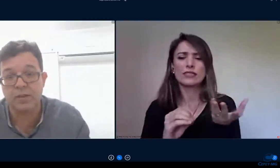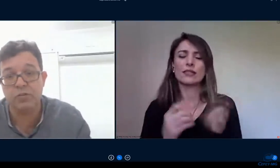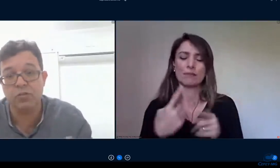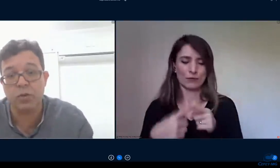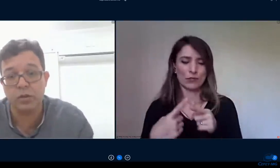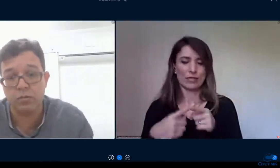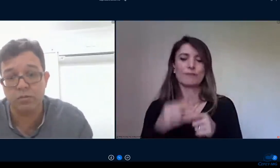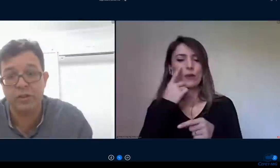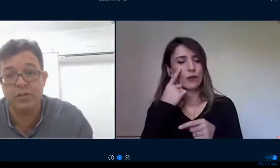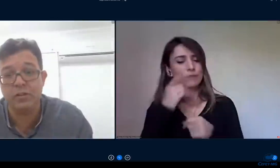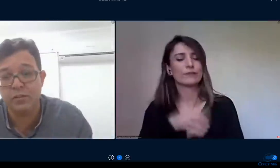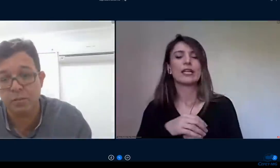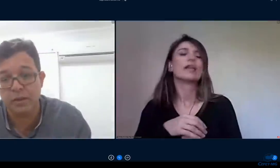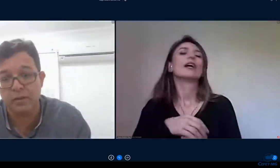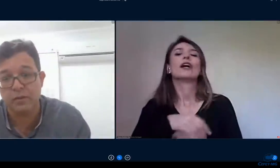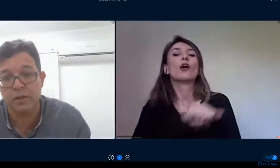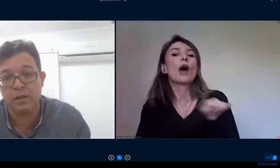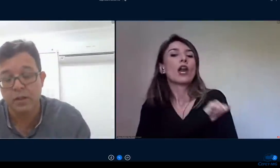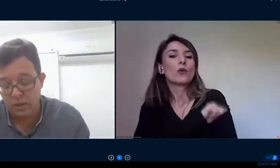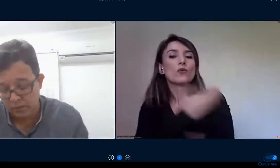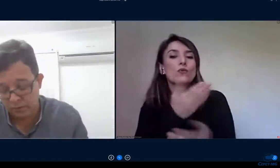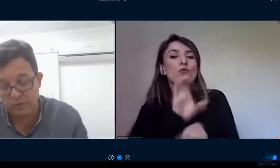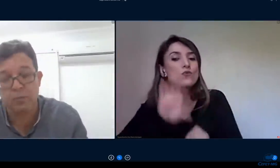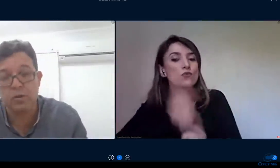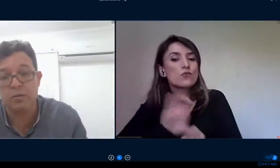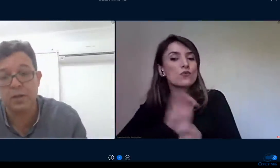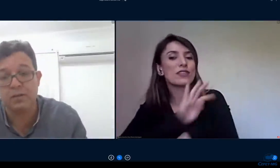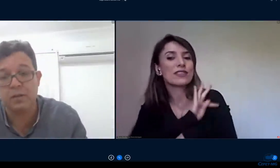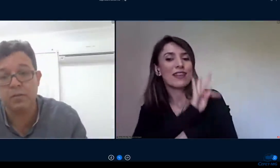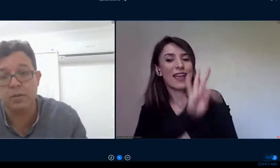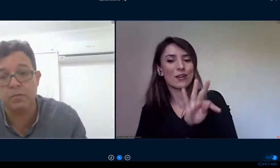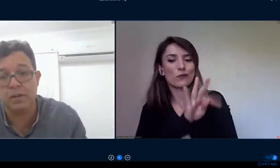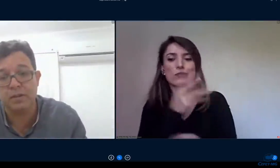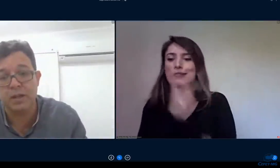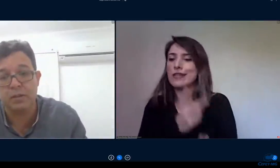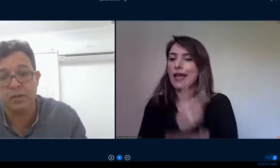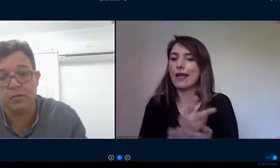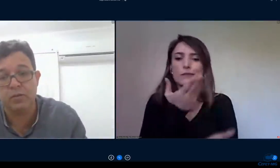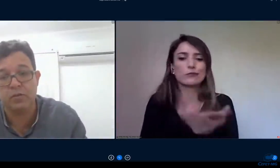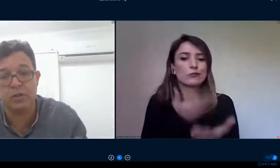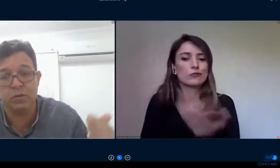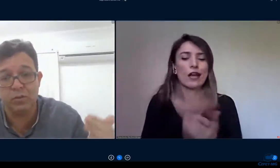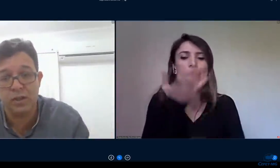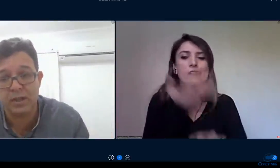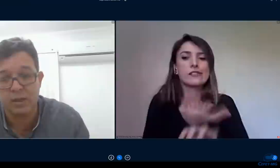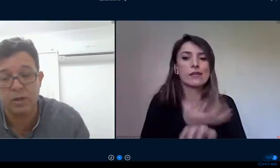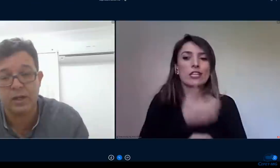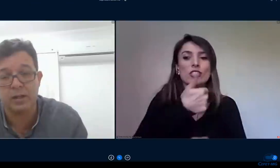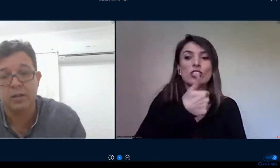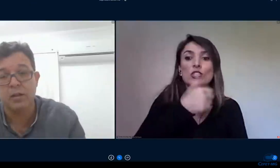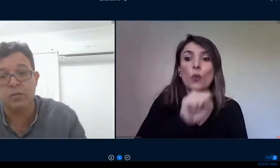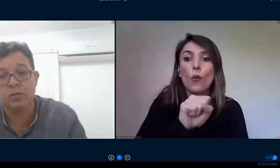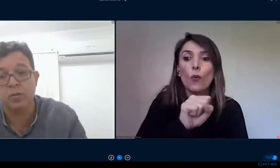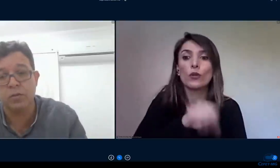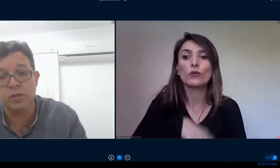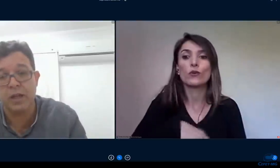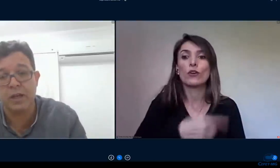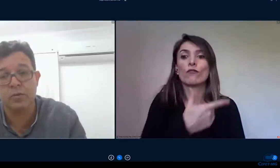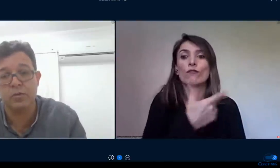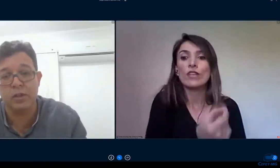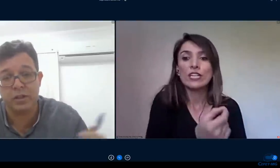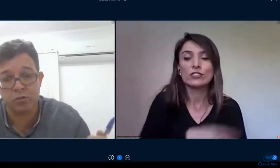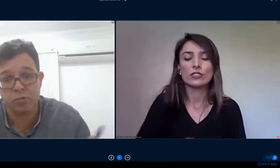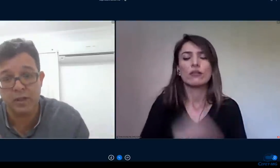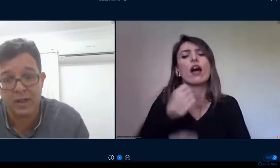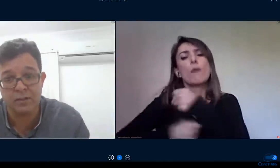técnico ele faz 18 20 disciplinas né nós fizemos toda uma ação no ano passado aqui na instituição de reduzir a carga horária dos cursos